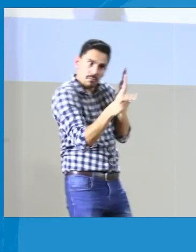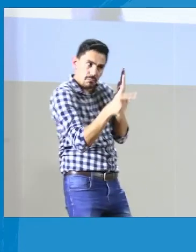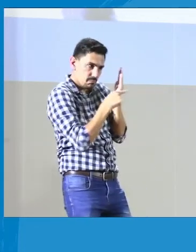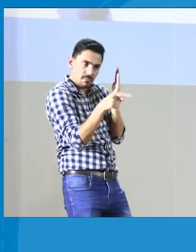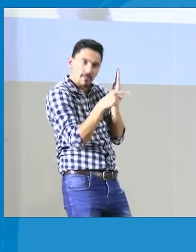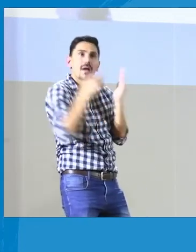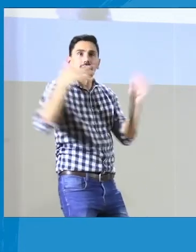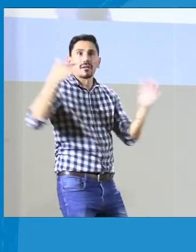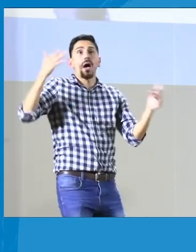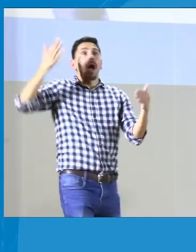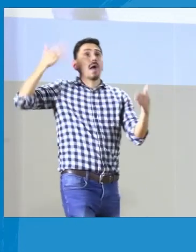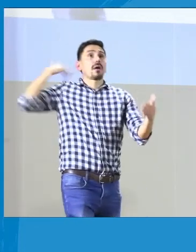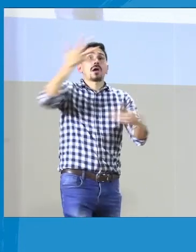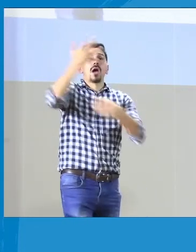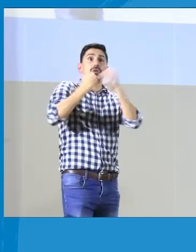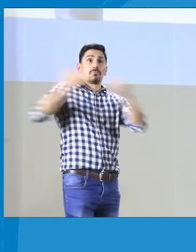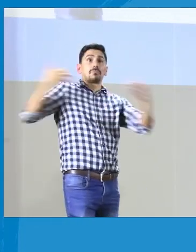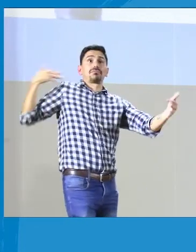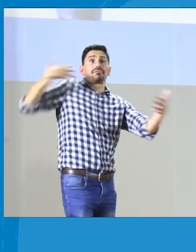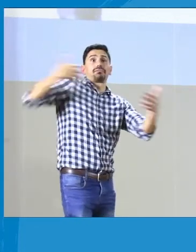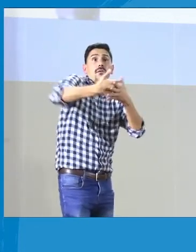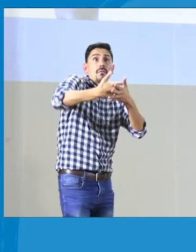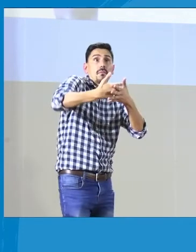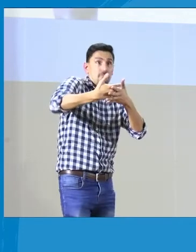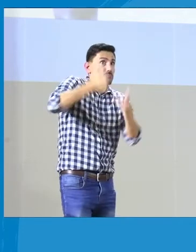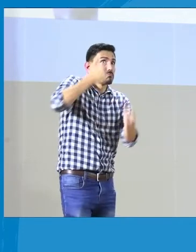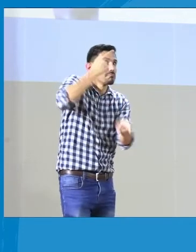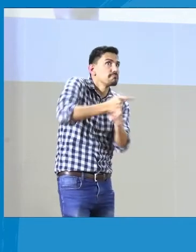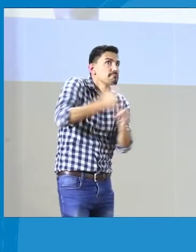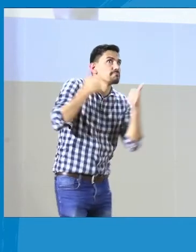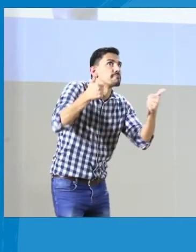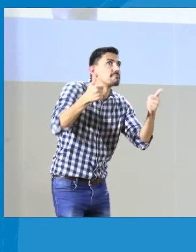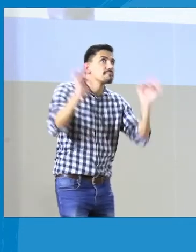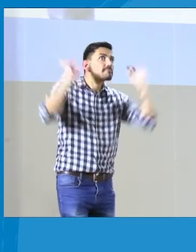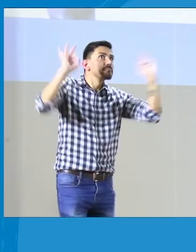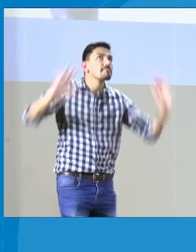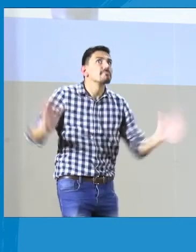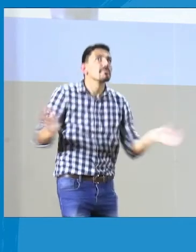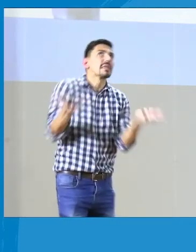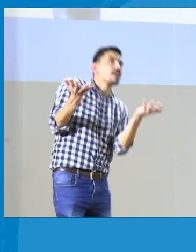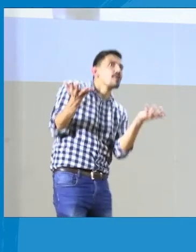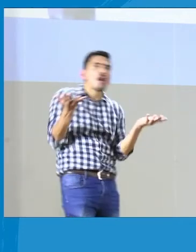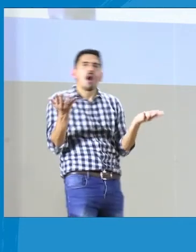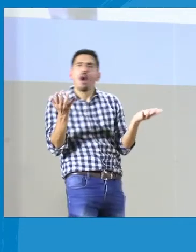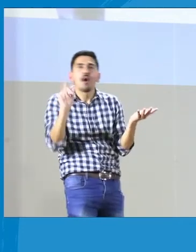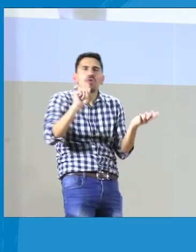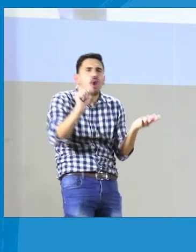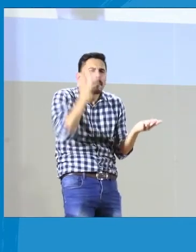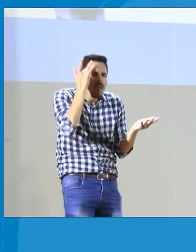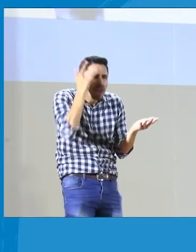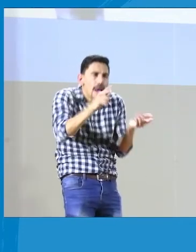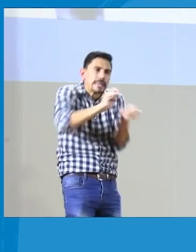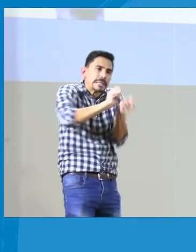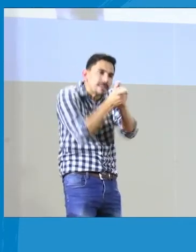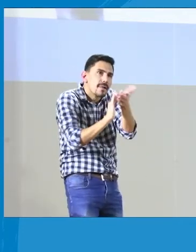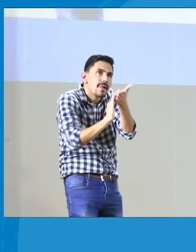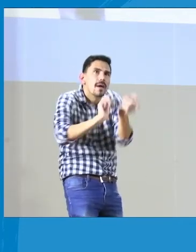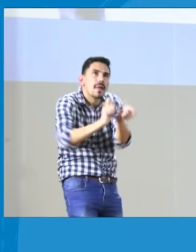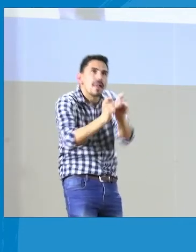realmente se pueda implementar de acuerdo a lo que dice el decreto y eso se tiene que dar en cinco años. Obviamente para ver si